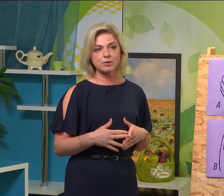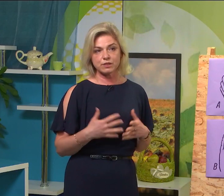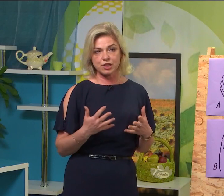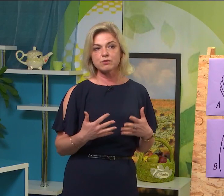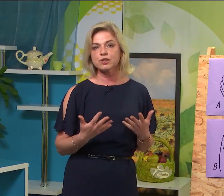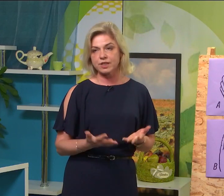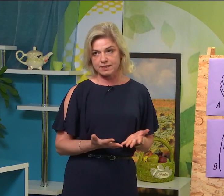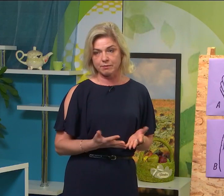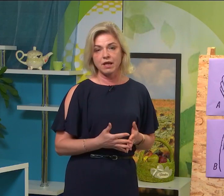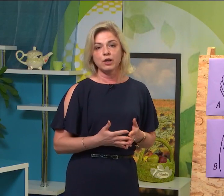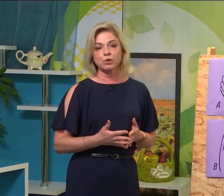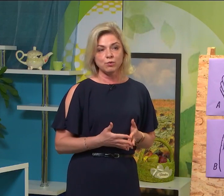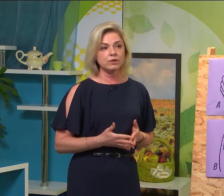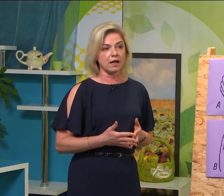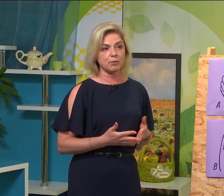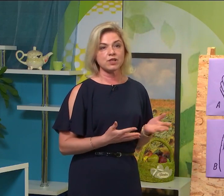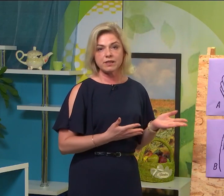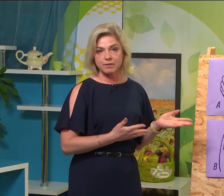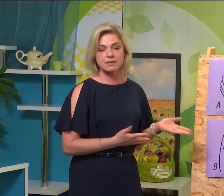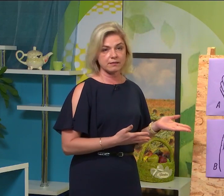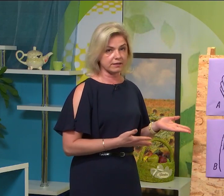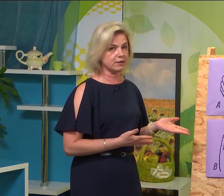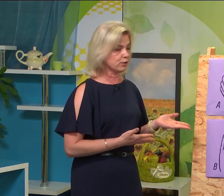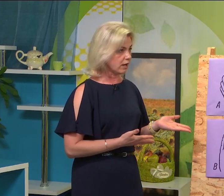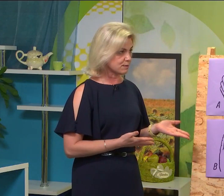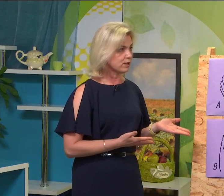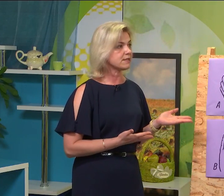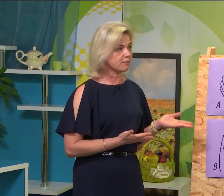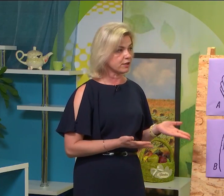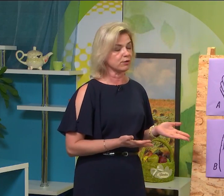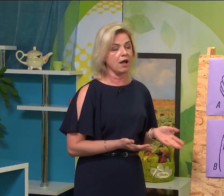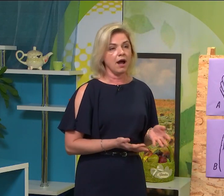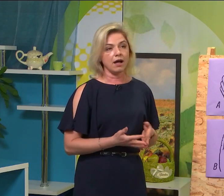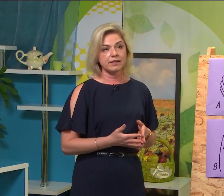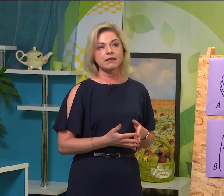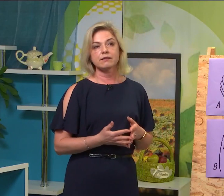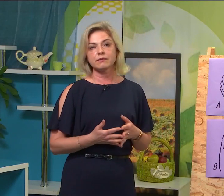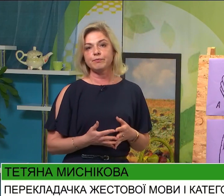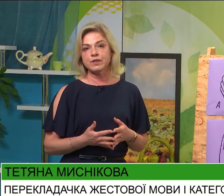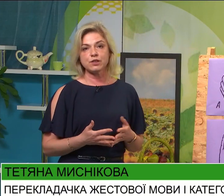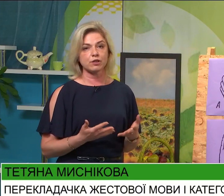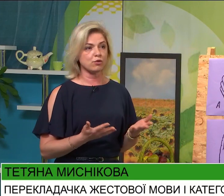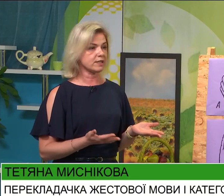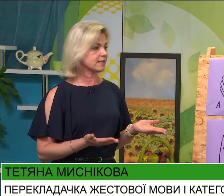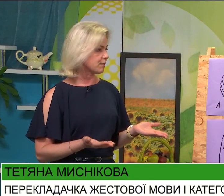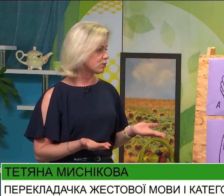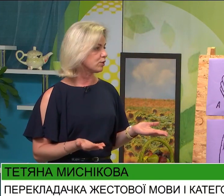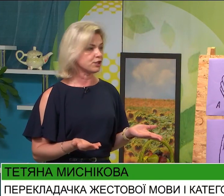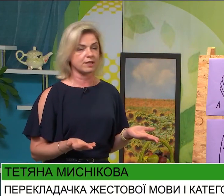позначаються жестами. Тому так, почали ми з дактильної азбуки, це вірно, але якщо в нас тема сьогоднішнього